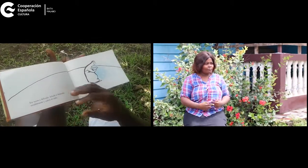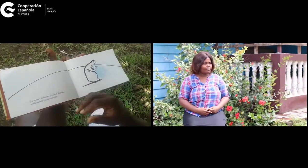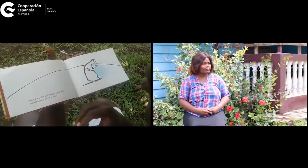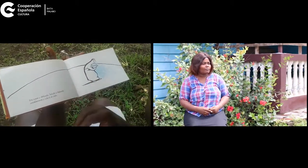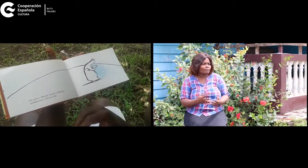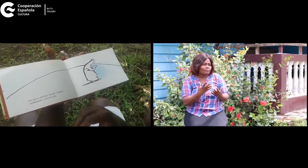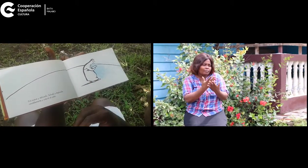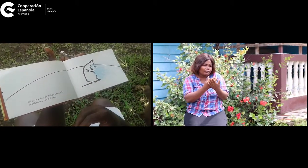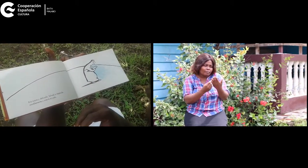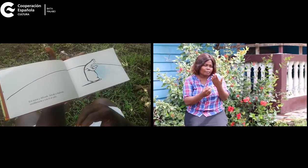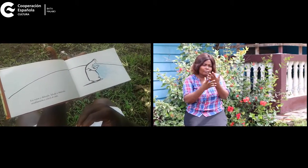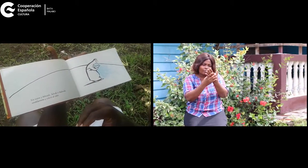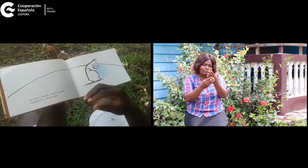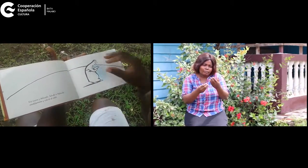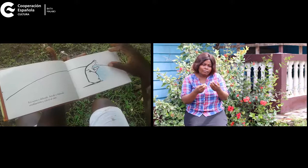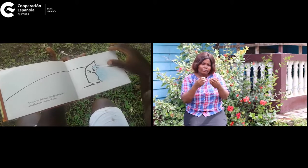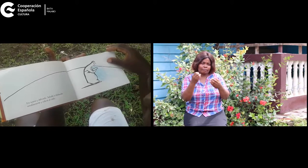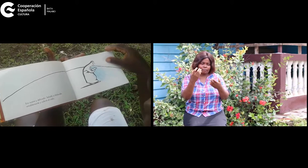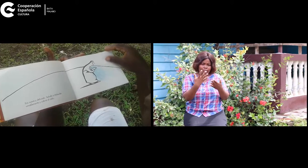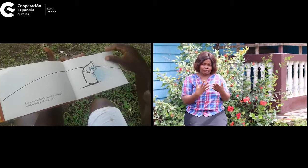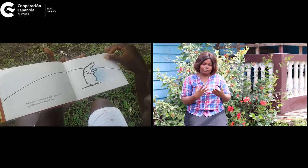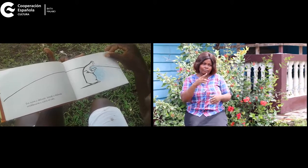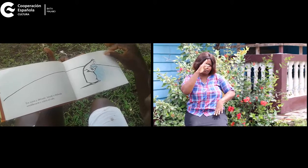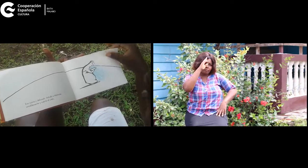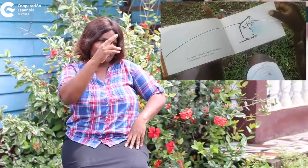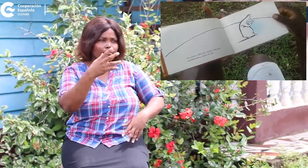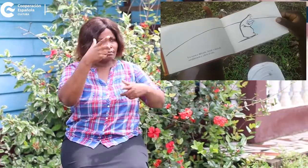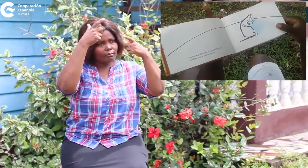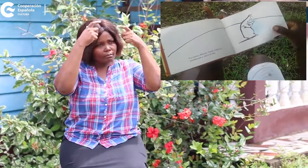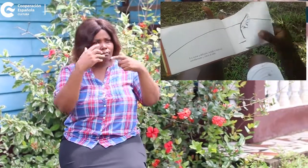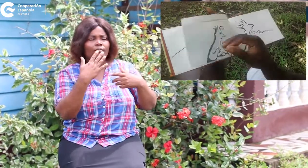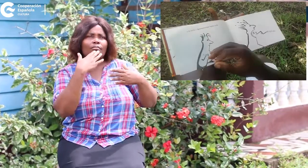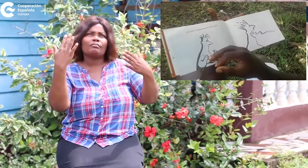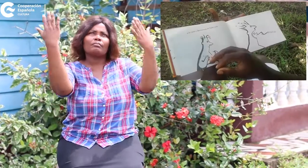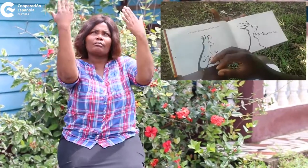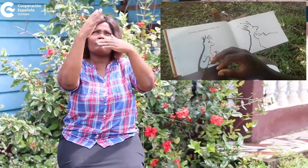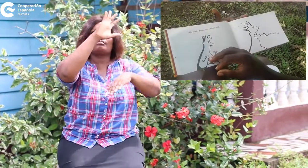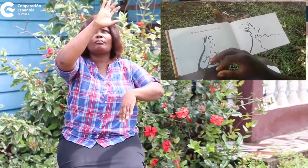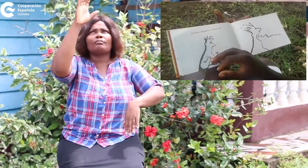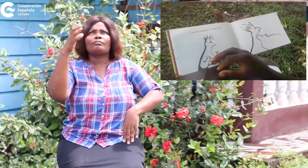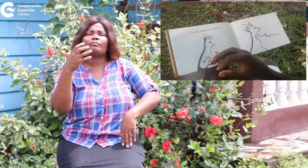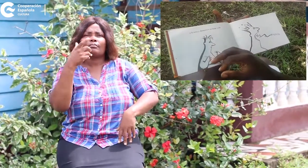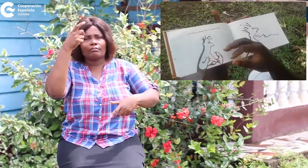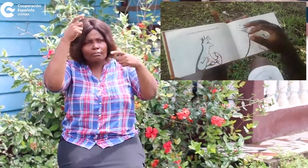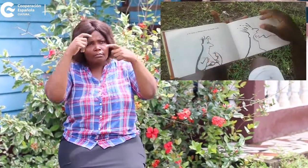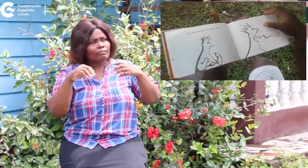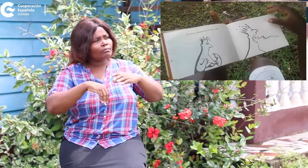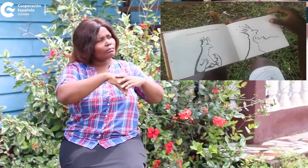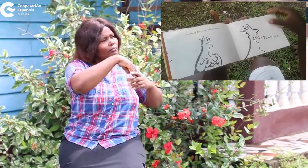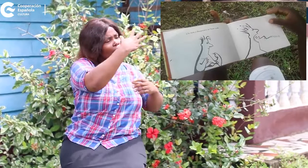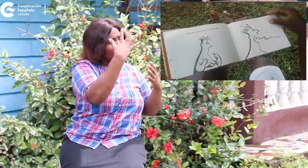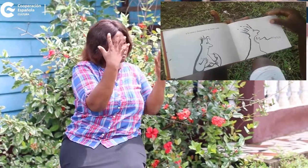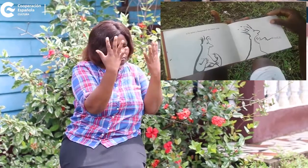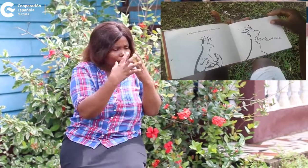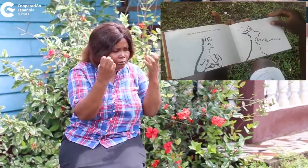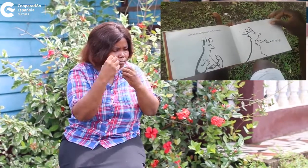Era suave y cálido. Saludó a Maluida amablemente y cubrió el cielo a la reina y desapareció sin